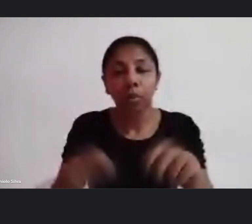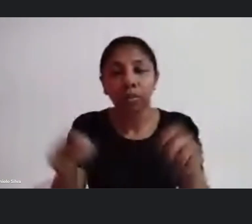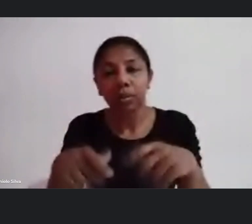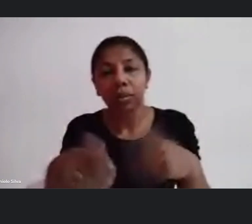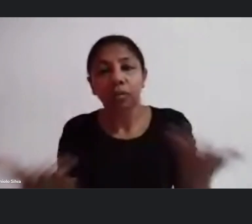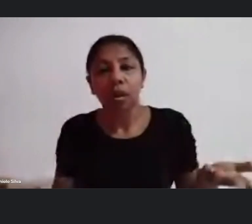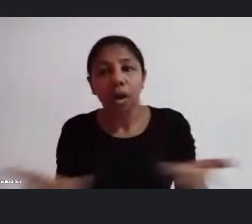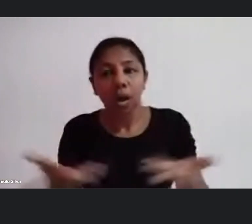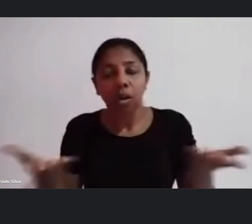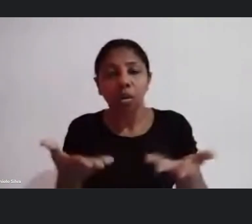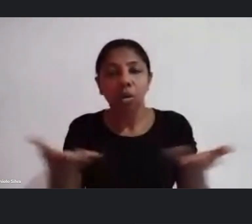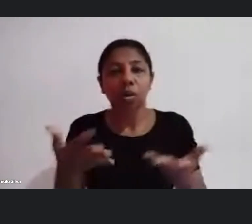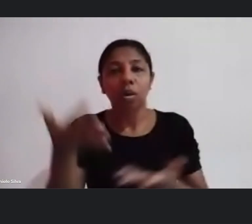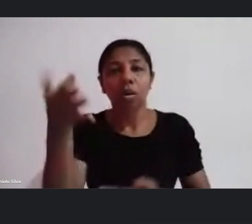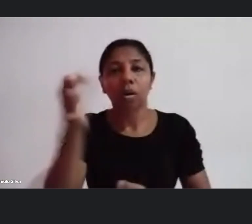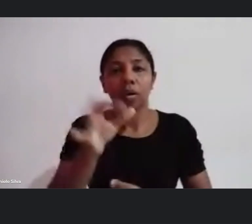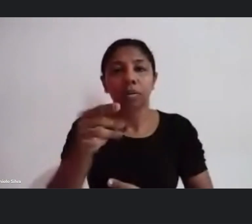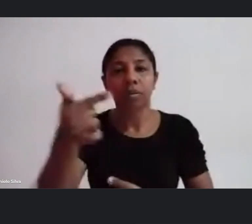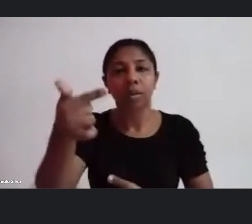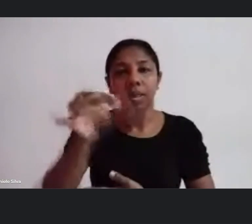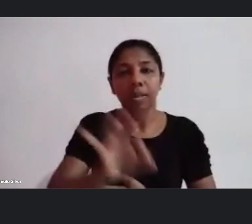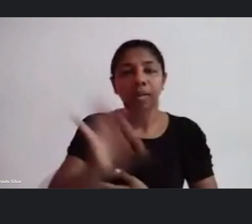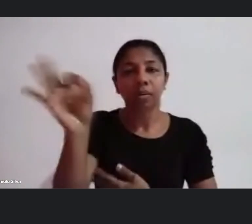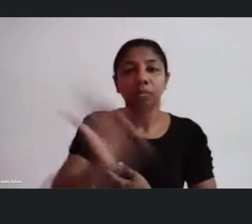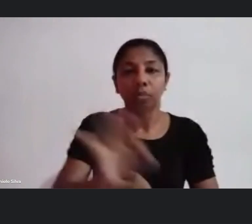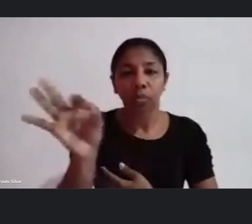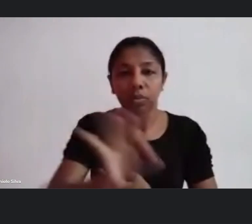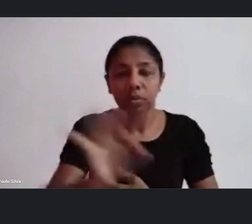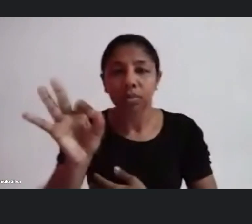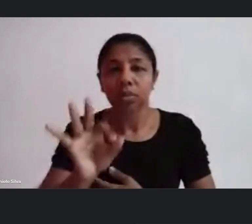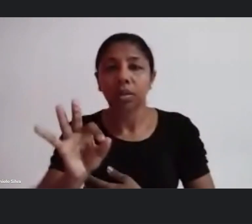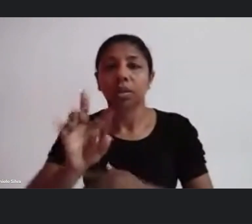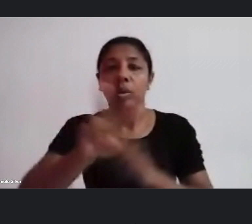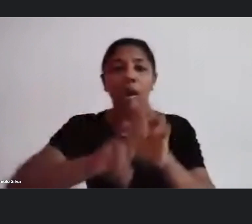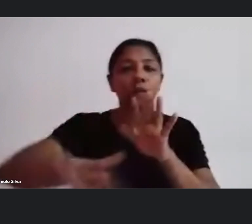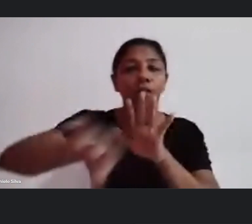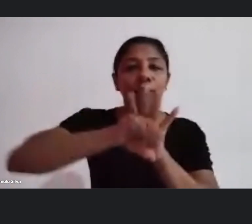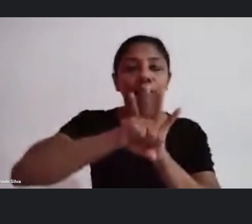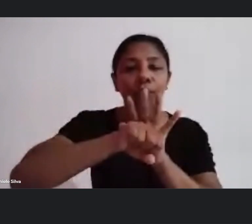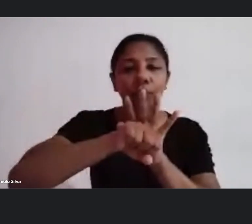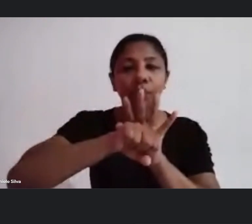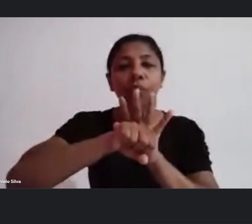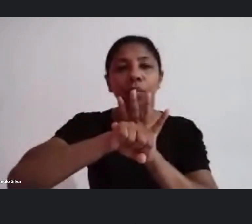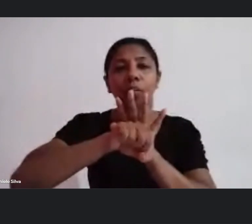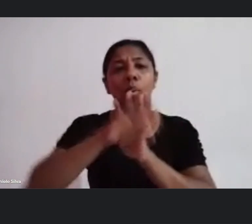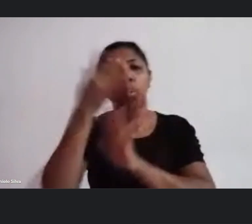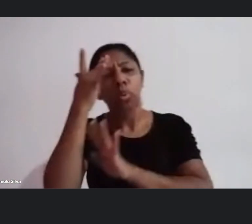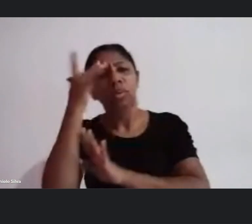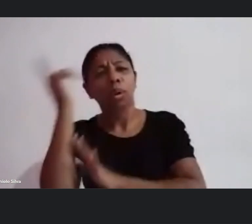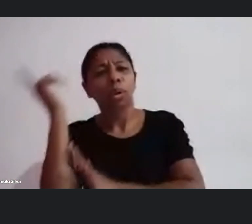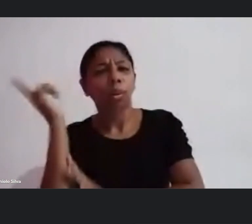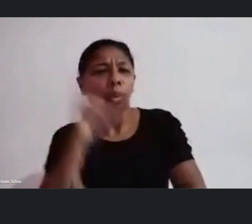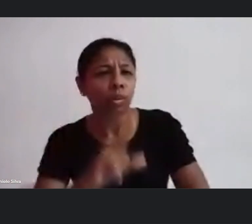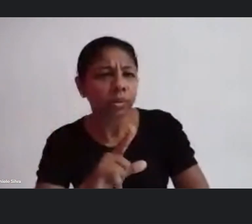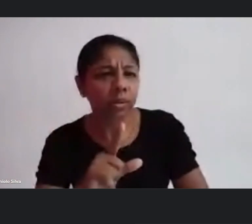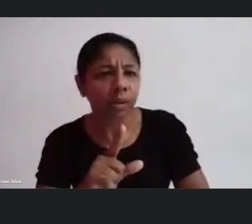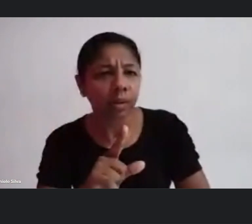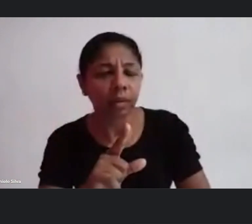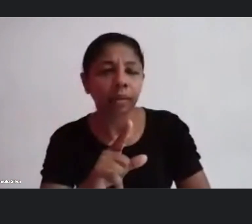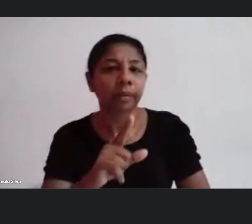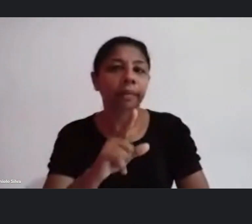disso 70% é para audiovisual aí eu não sei se a gente consegue fazer questões tão